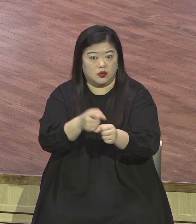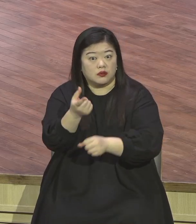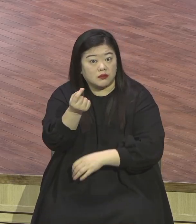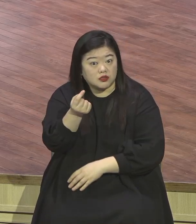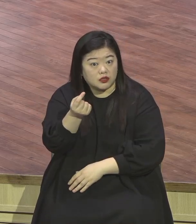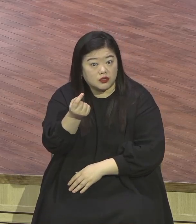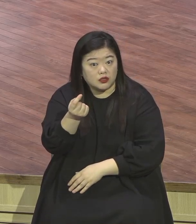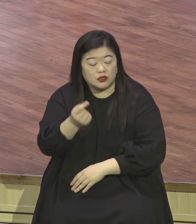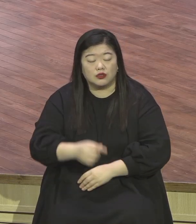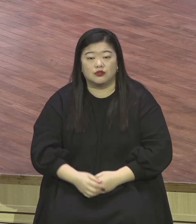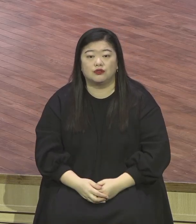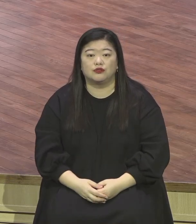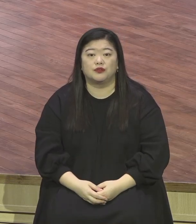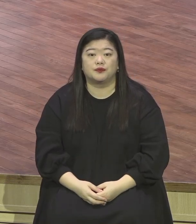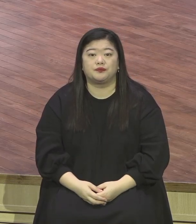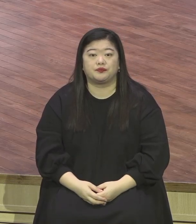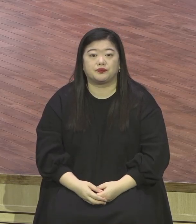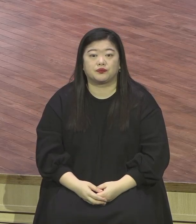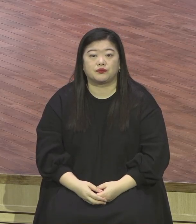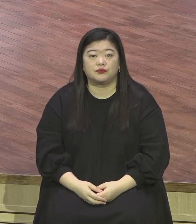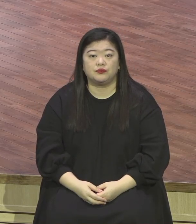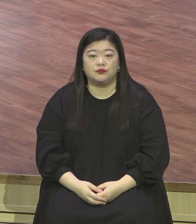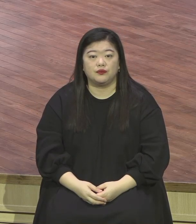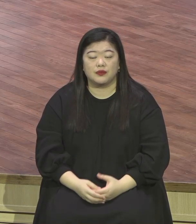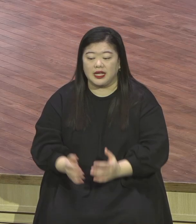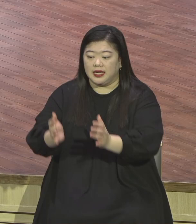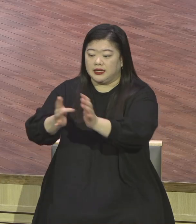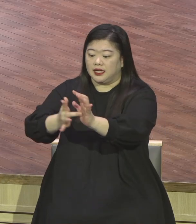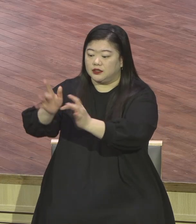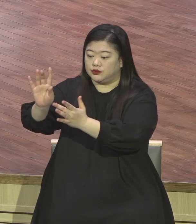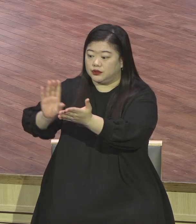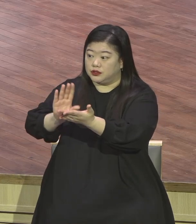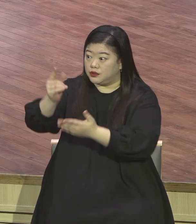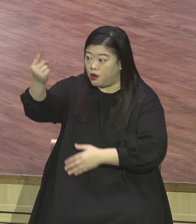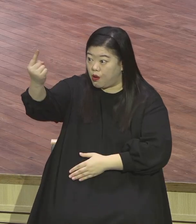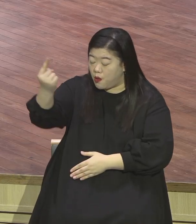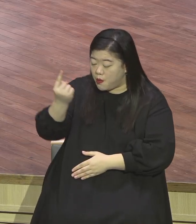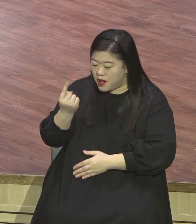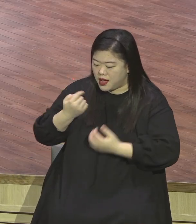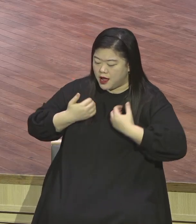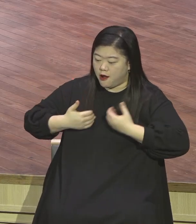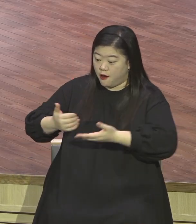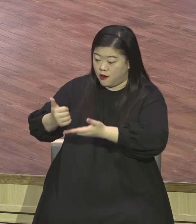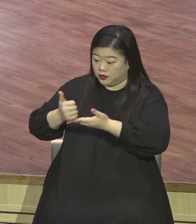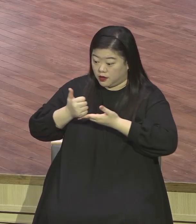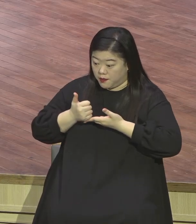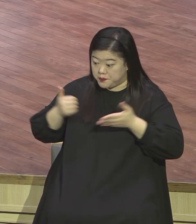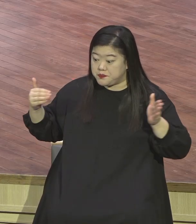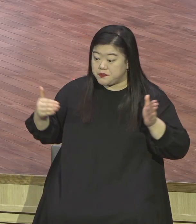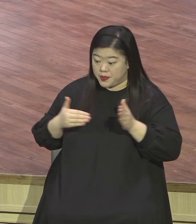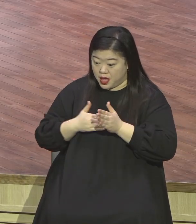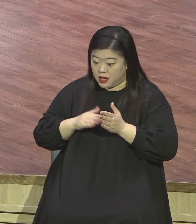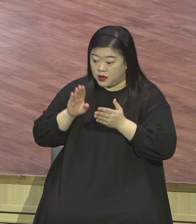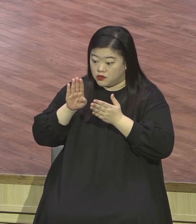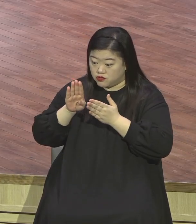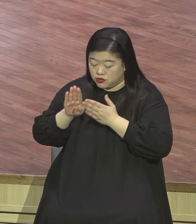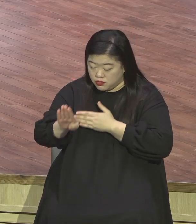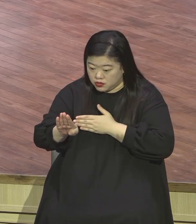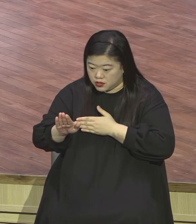예수 그리스로 말려마 다시 모든 것이 회복됐다는 것입니다 에덴 농산 선악과 따먹기